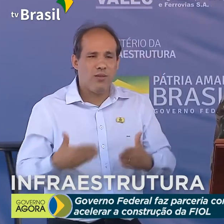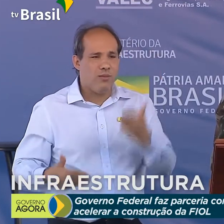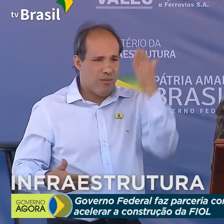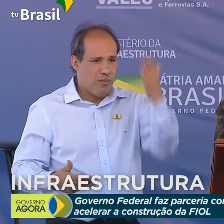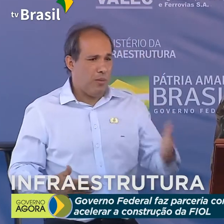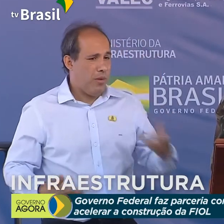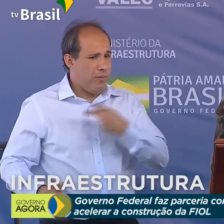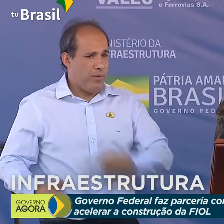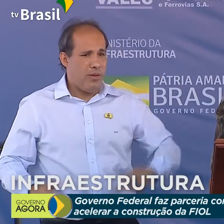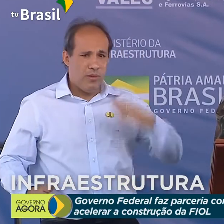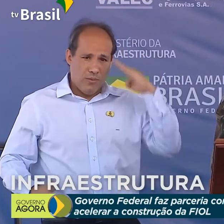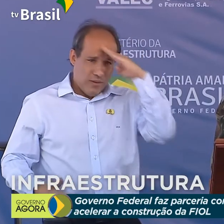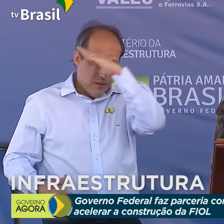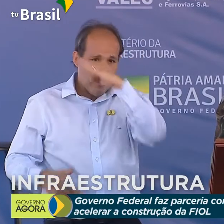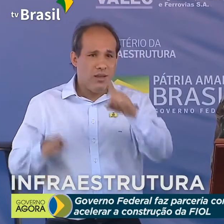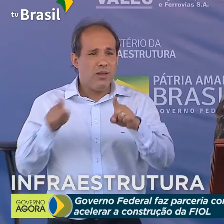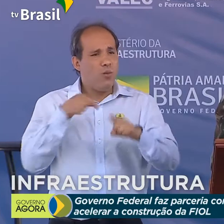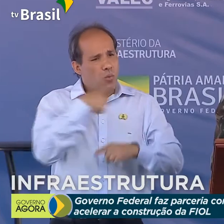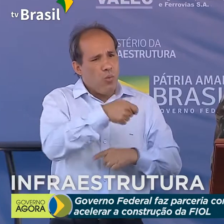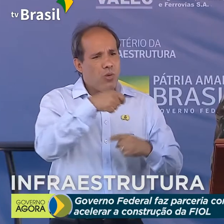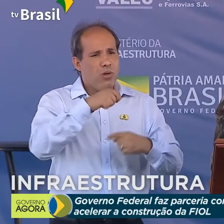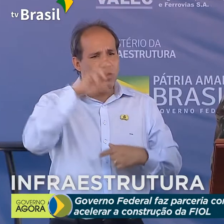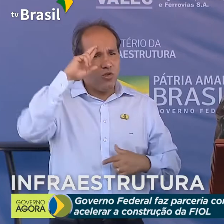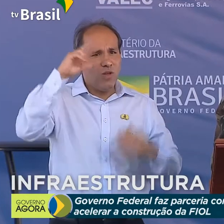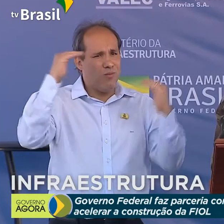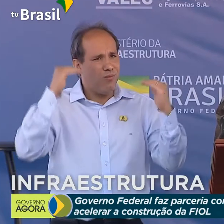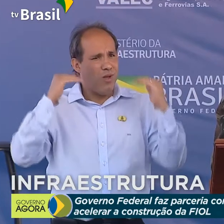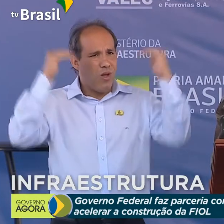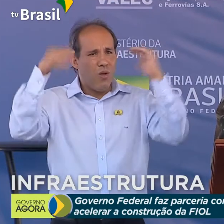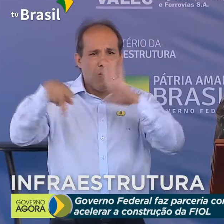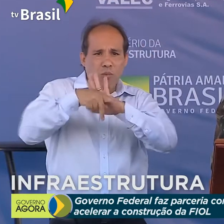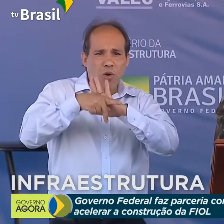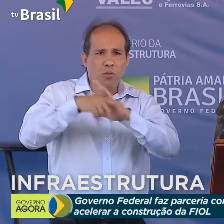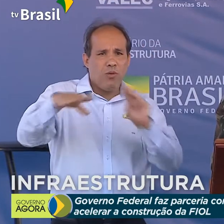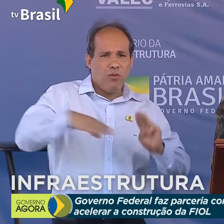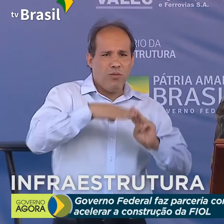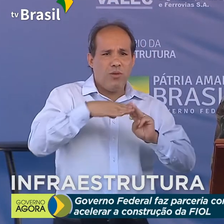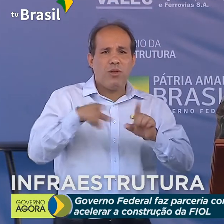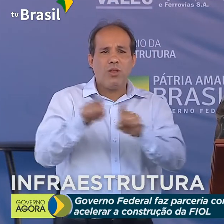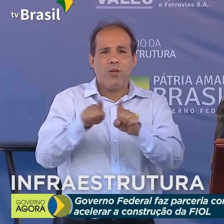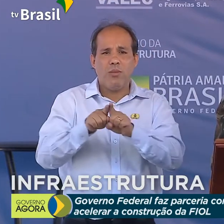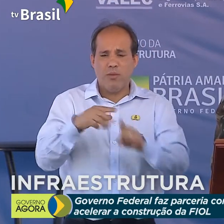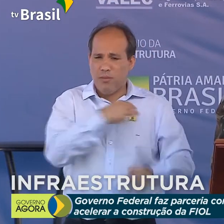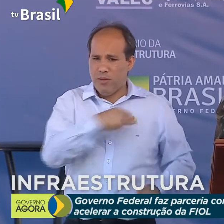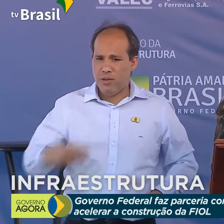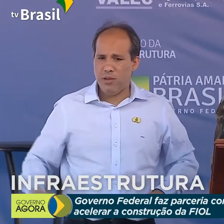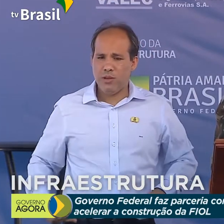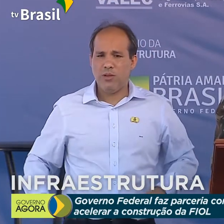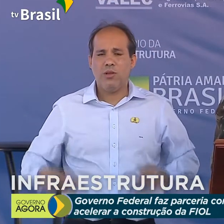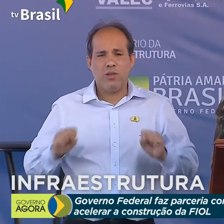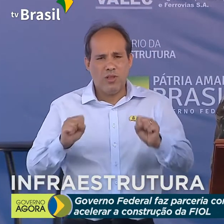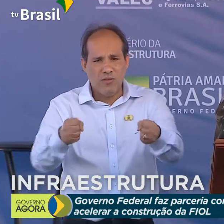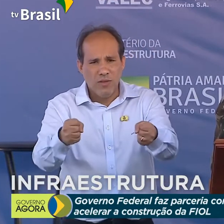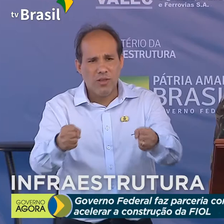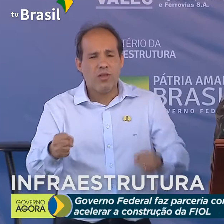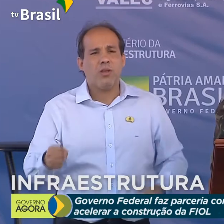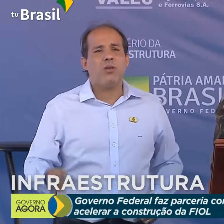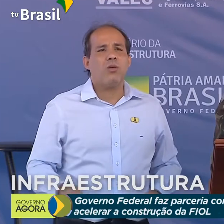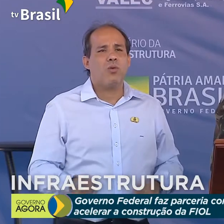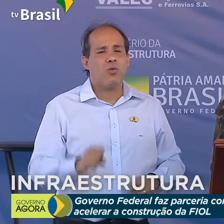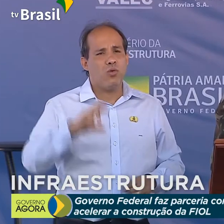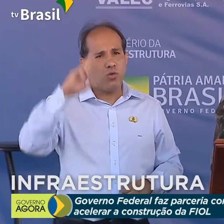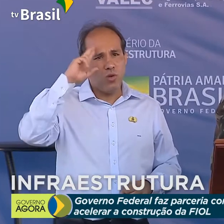presidente da República, comandante supremo das Forças Armadas, ao ministro da Defesa, ao comandante do Exército,